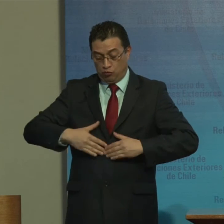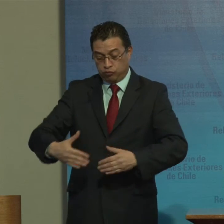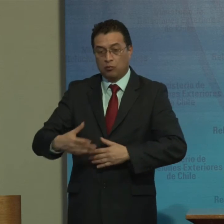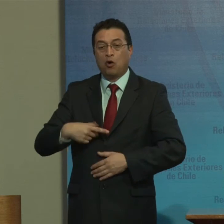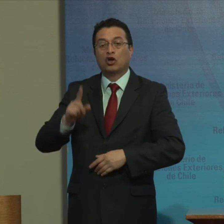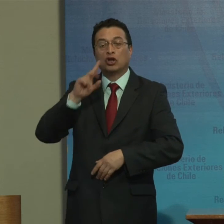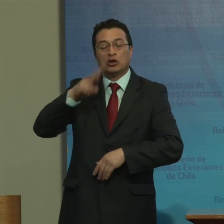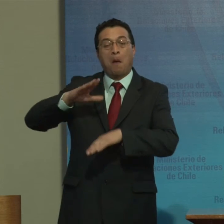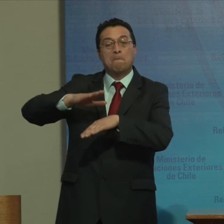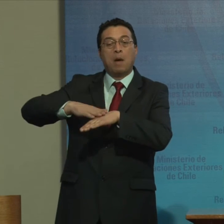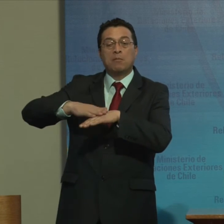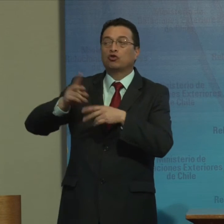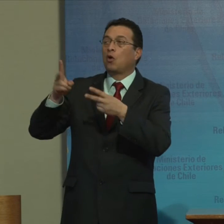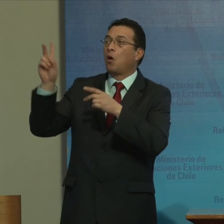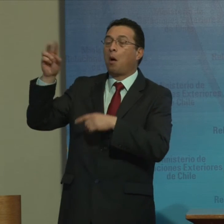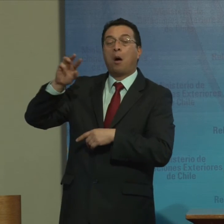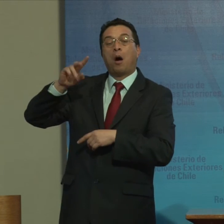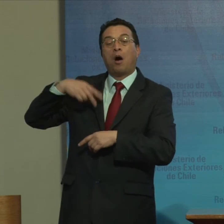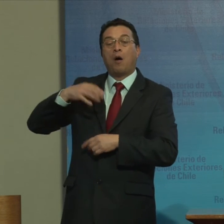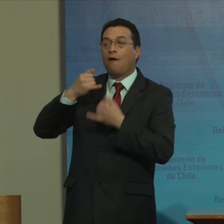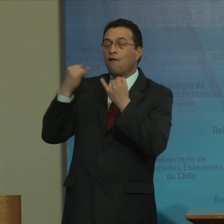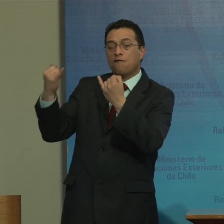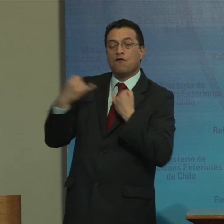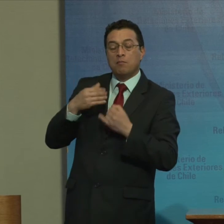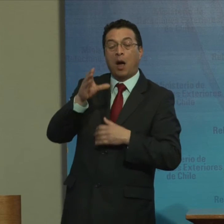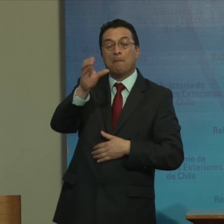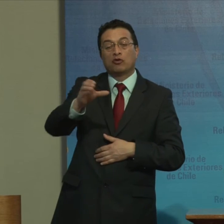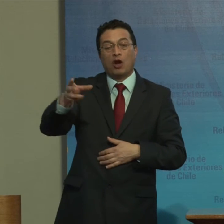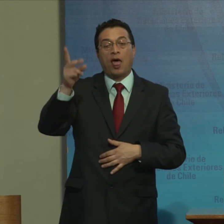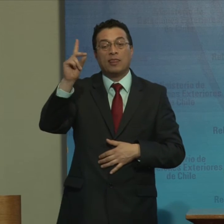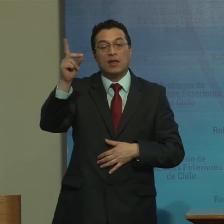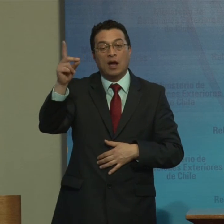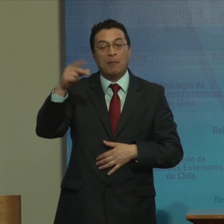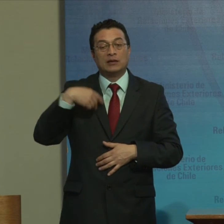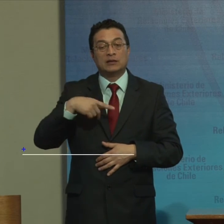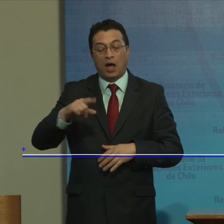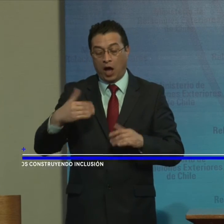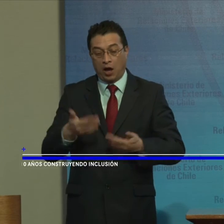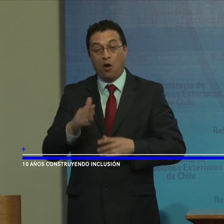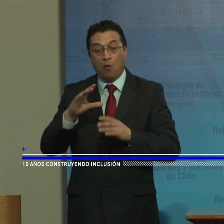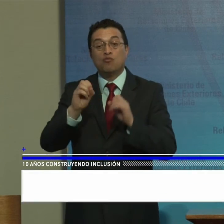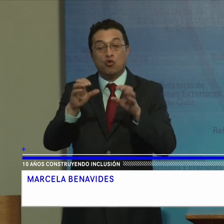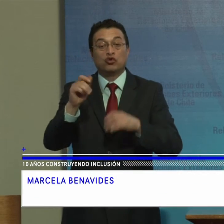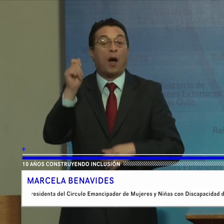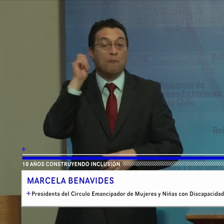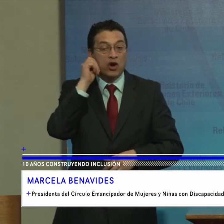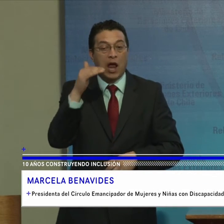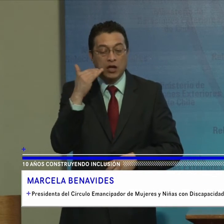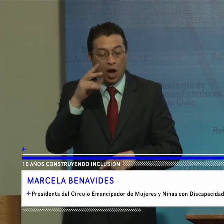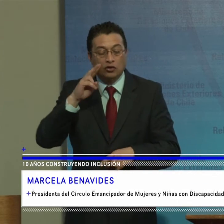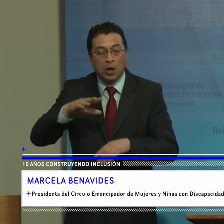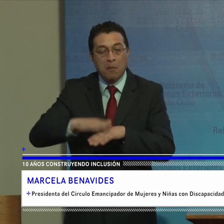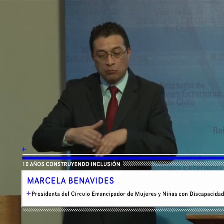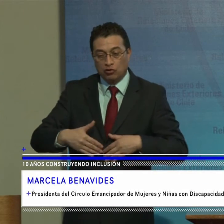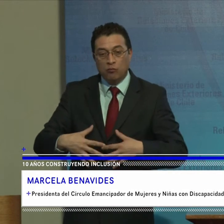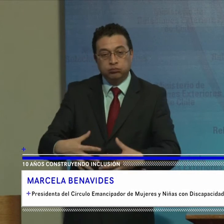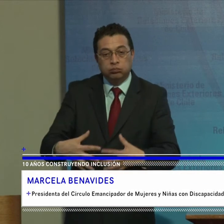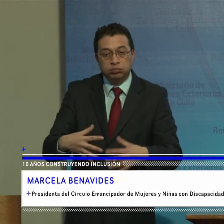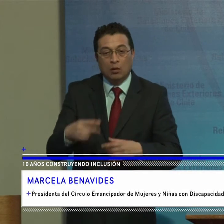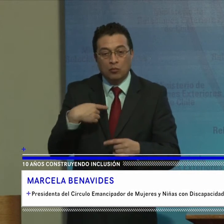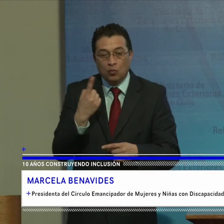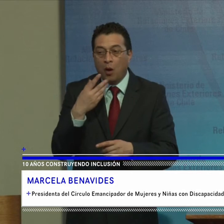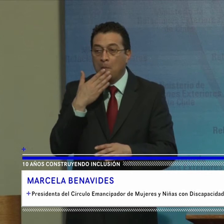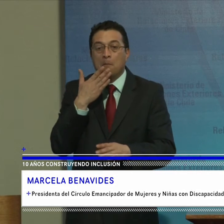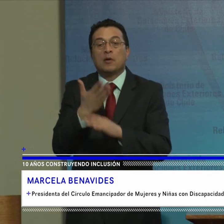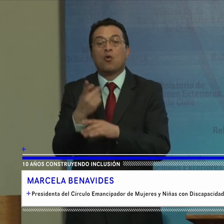Sin consentimiento Libre E informado A personas Con discapacidad En su mayoría Mujeres Y niñas Con tan solo Una